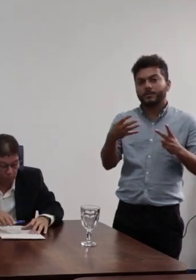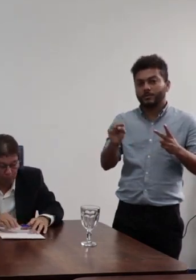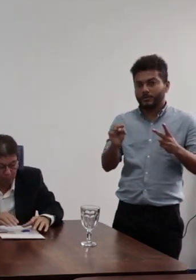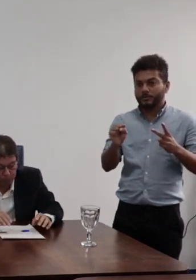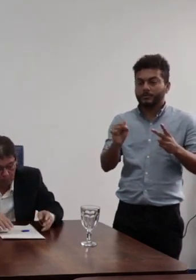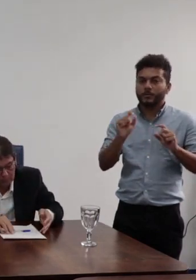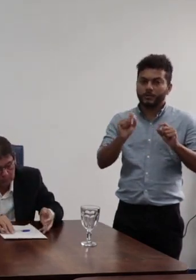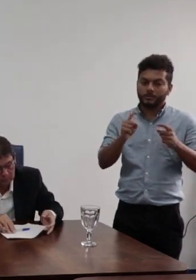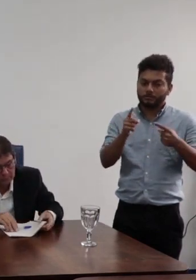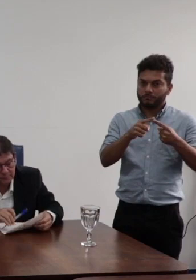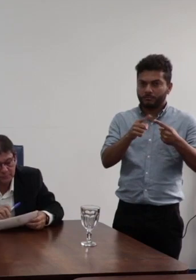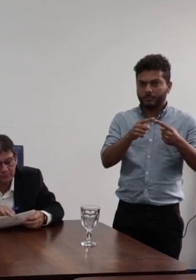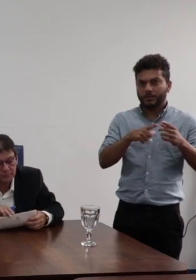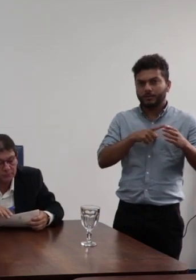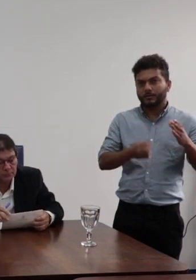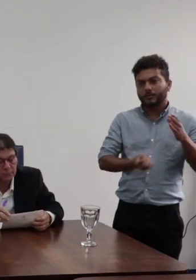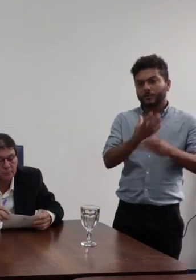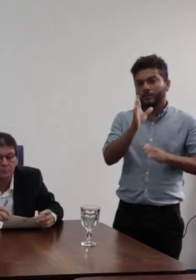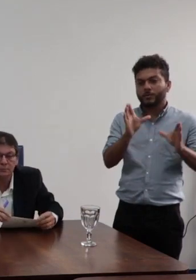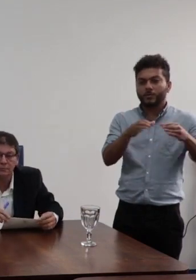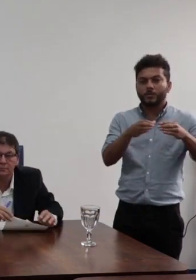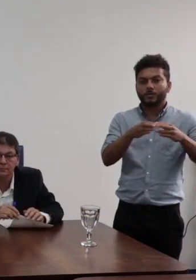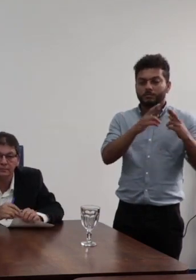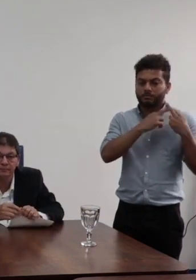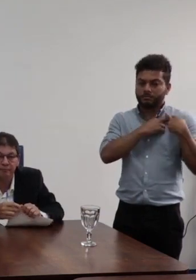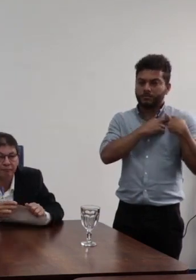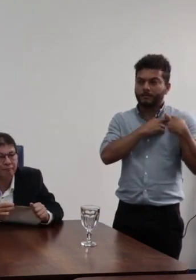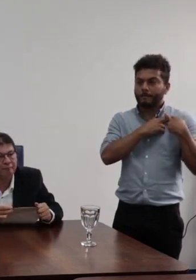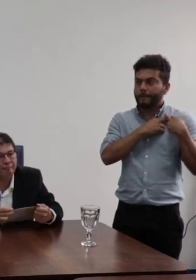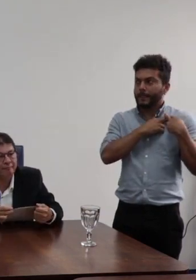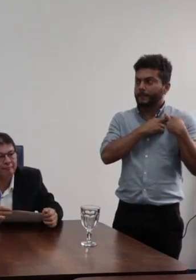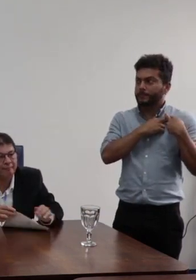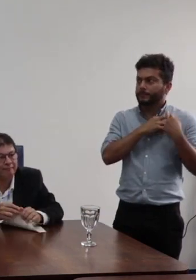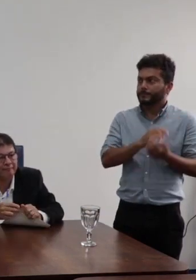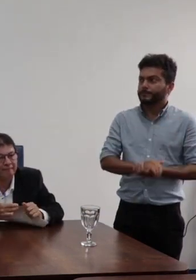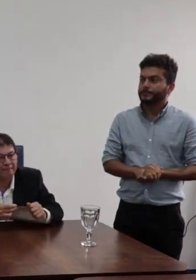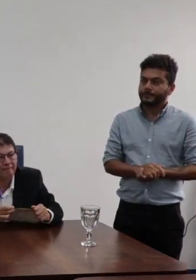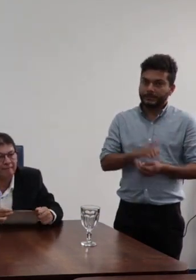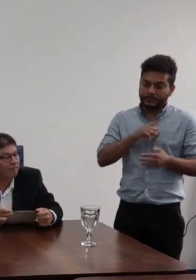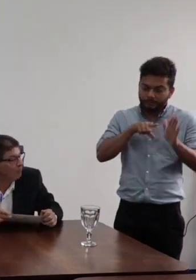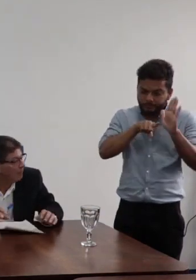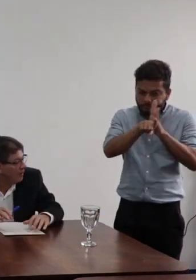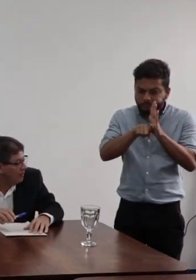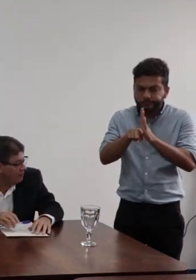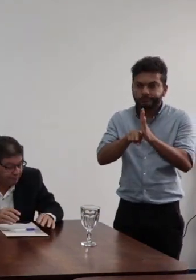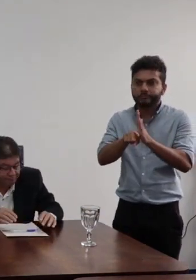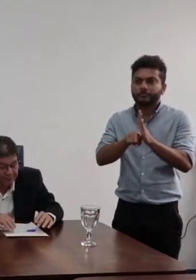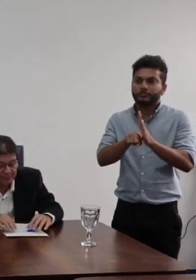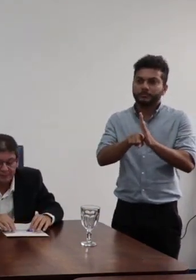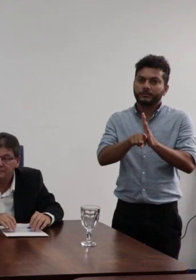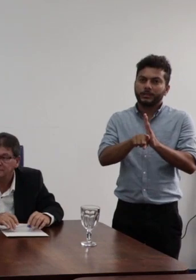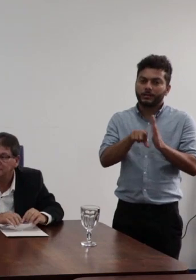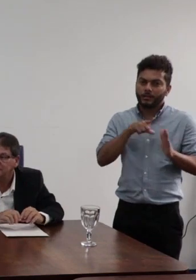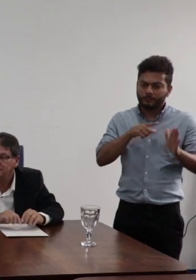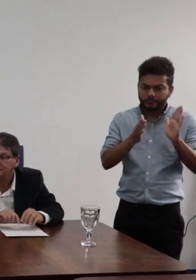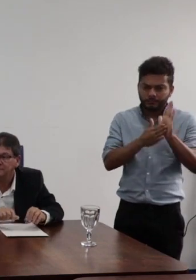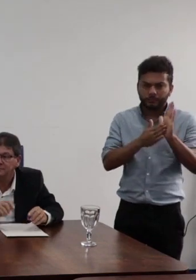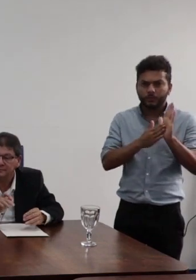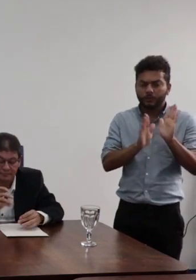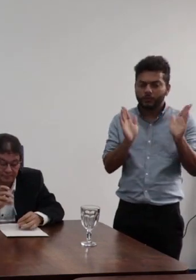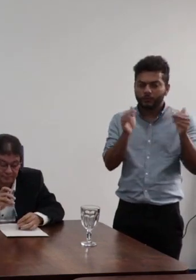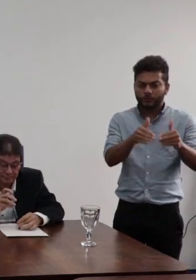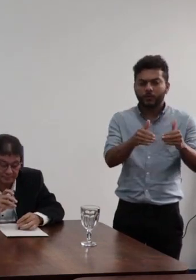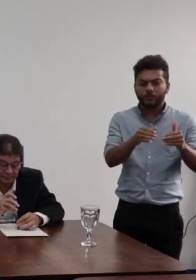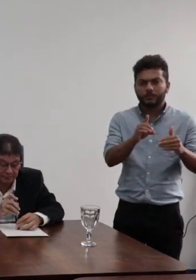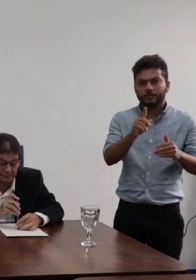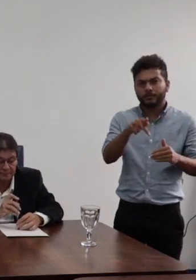criou uma comissão responsável por ser a comissão que iria fazer o diagnóstico e as proposições relacionadas à revisão